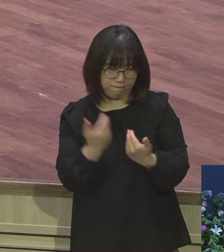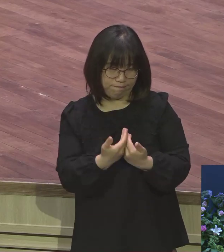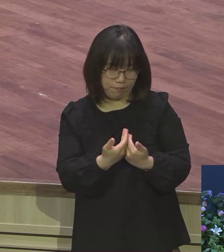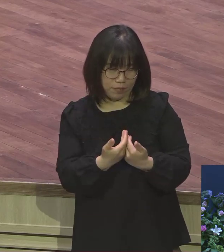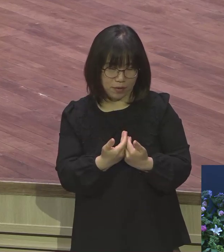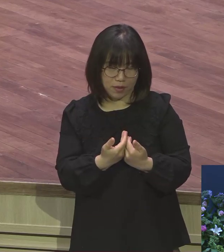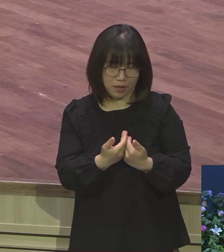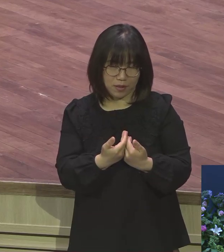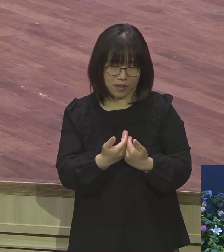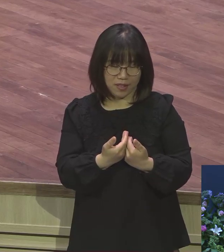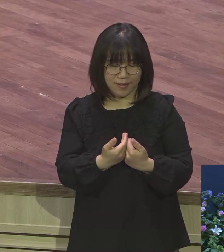그건 틀린 거예요